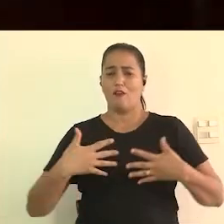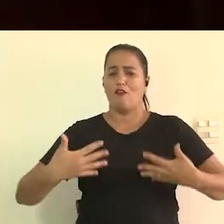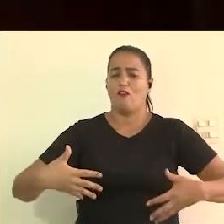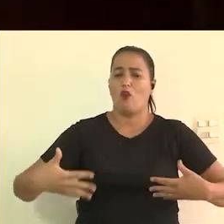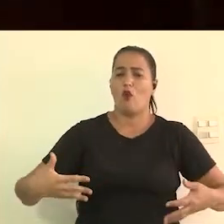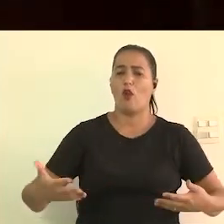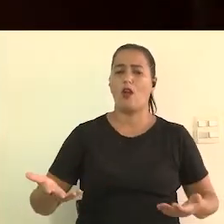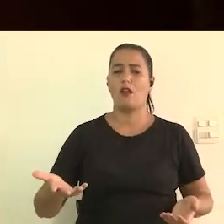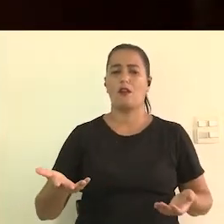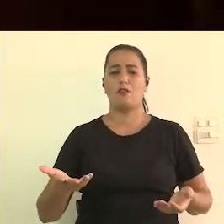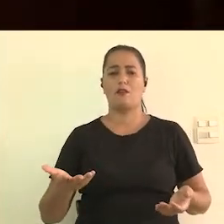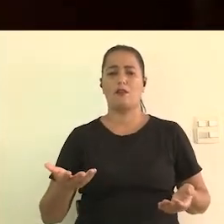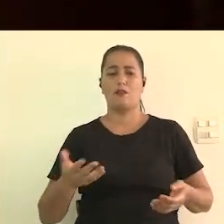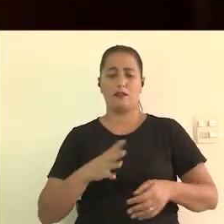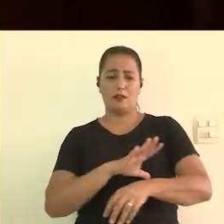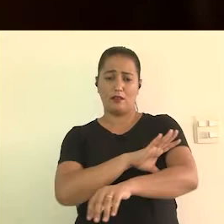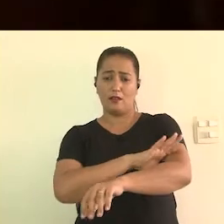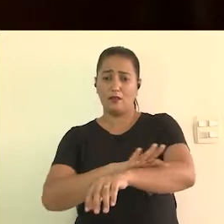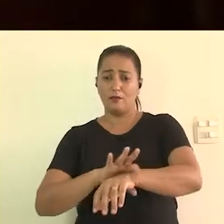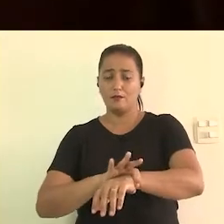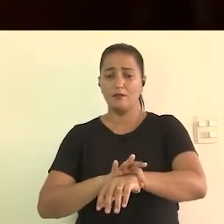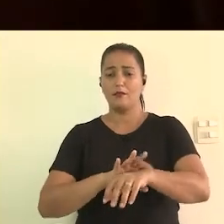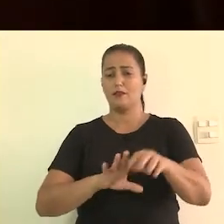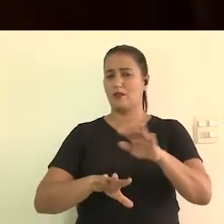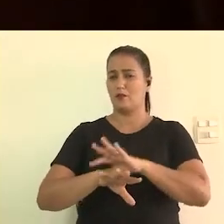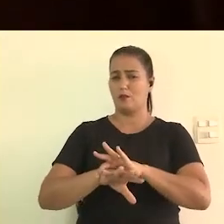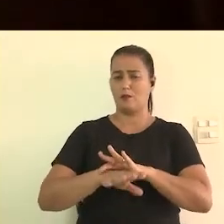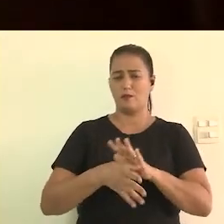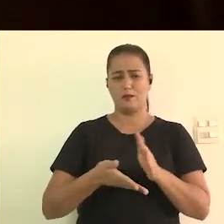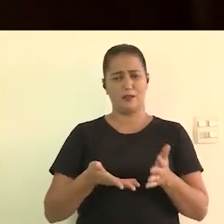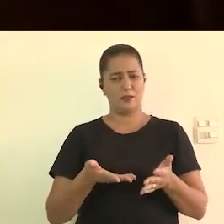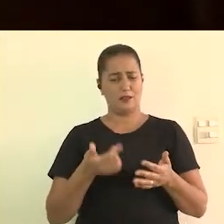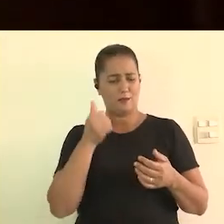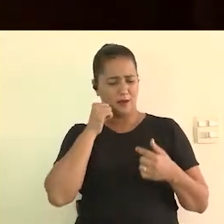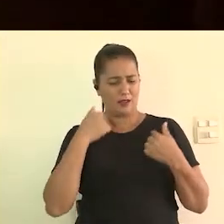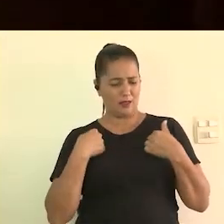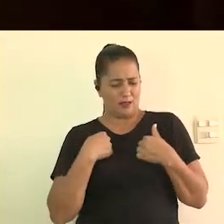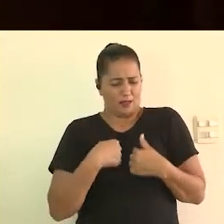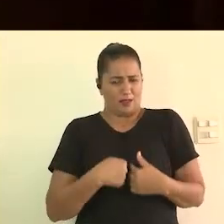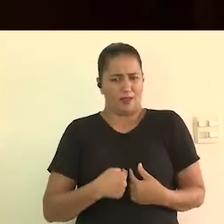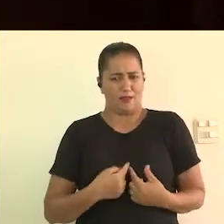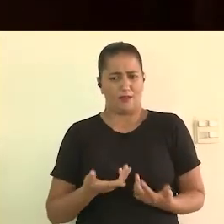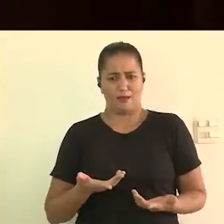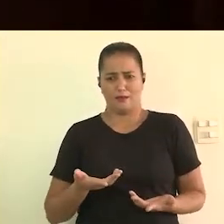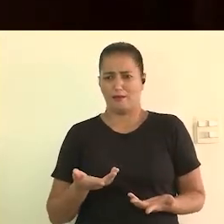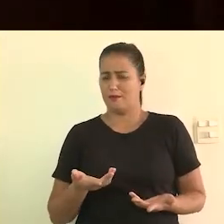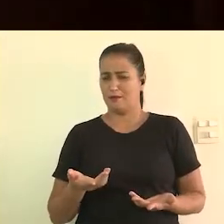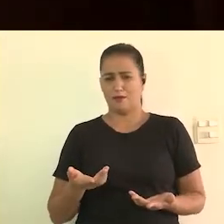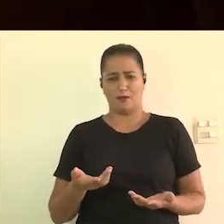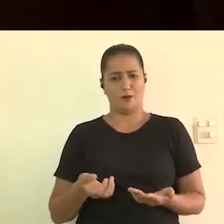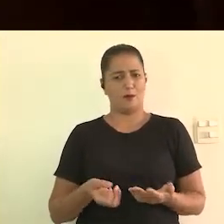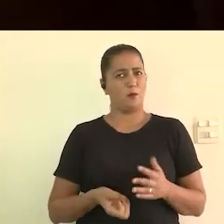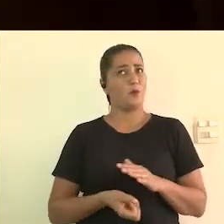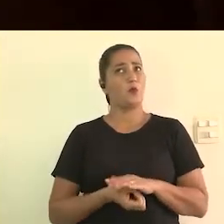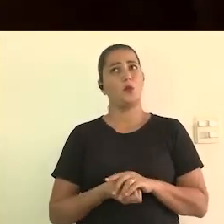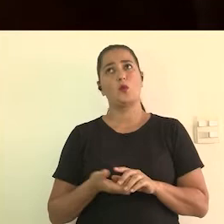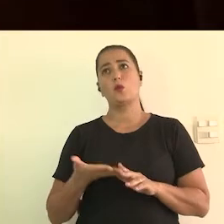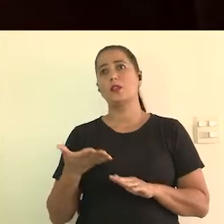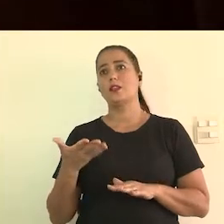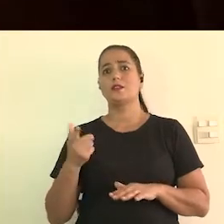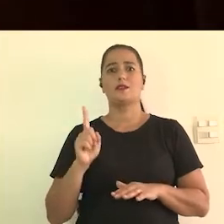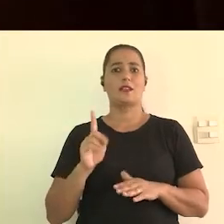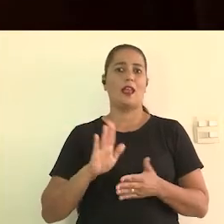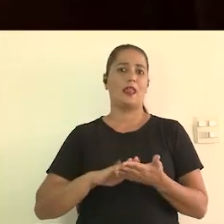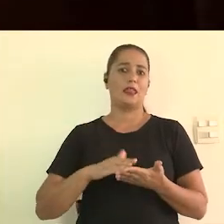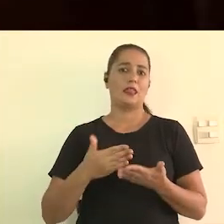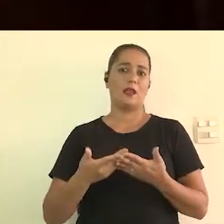folgado vai ser manga comprida então isso tudo a mulher vai ter decote muitas vezes os intérpretes eles precisam